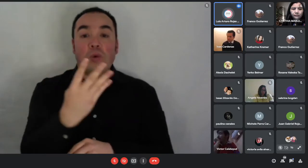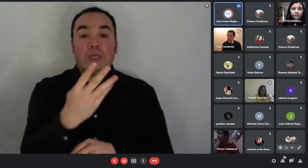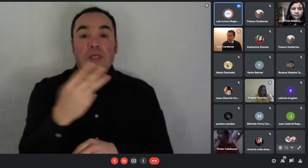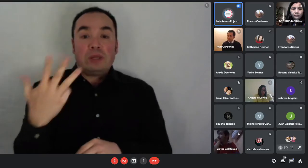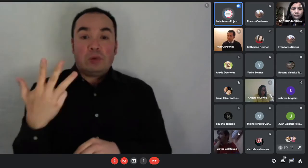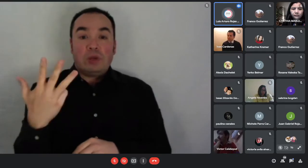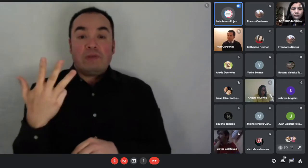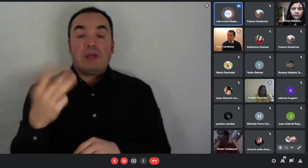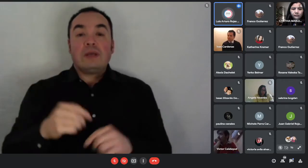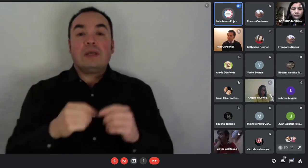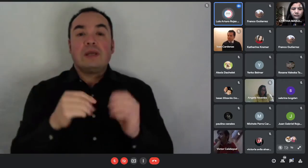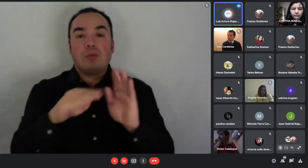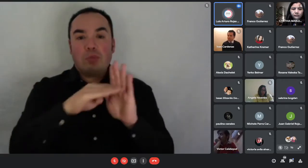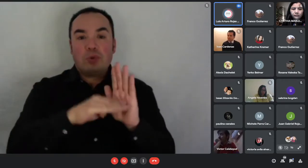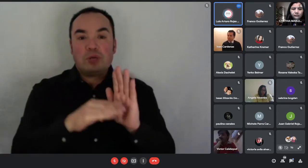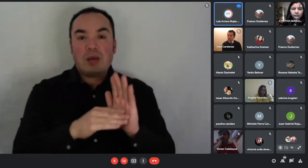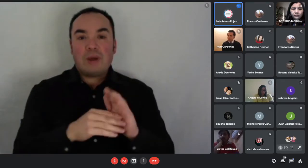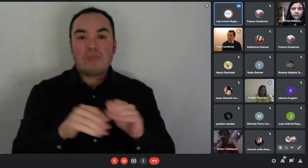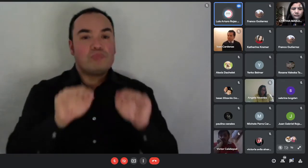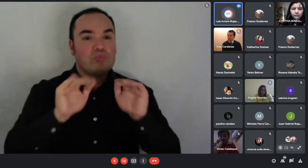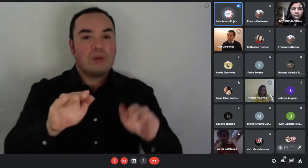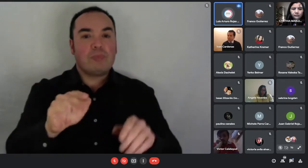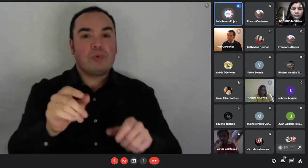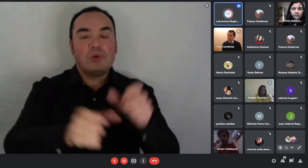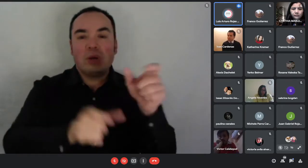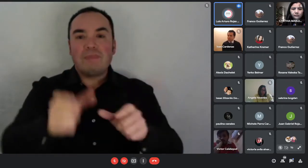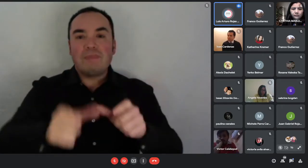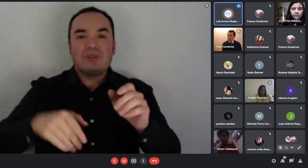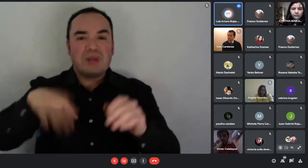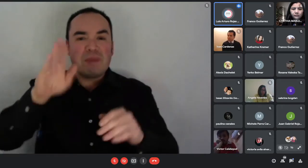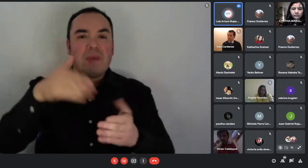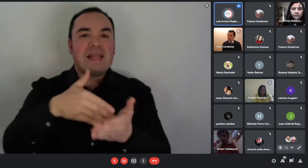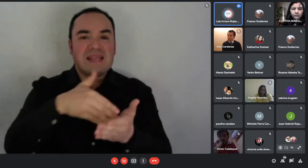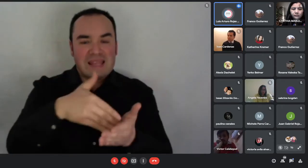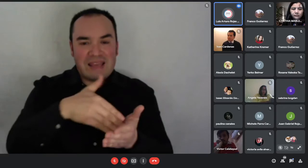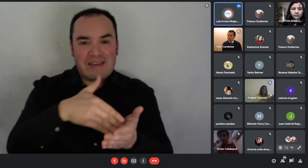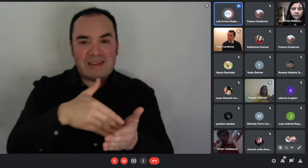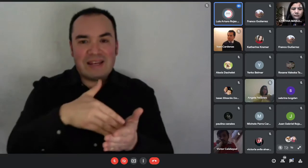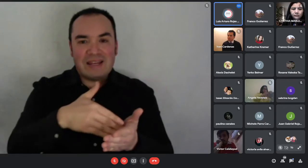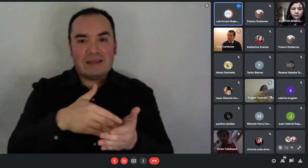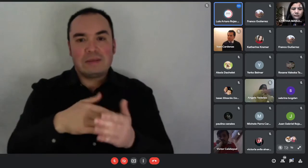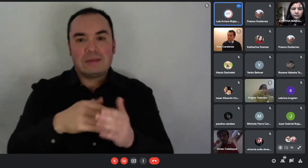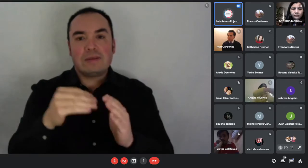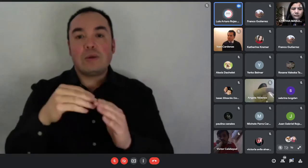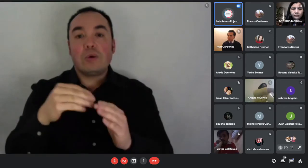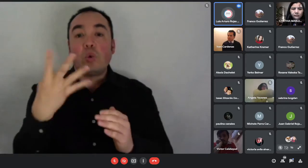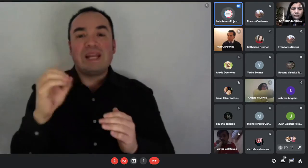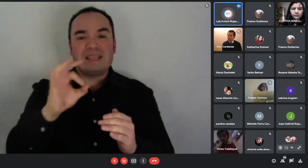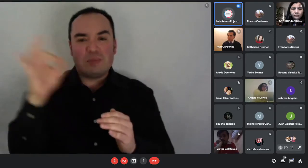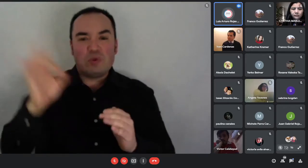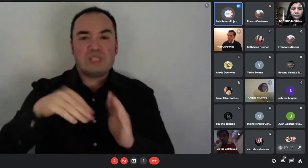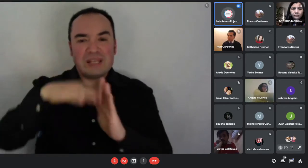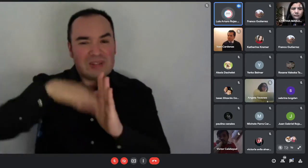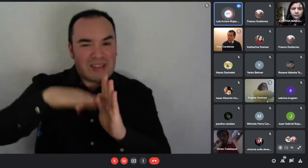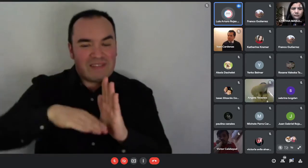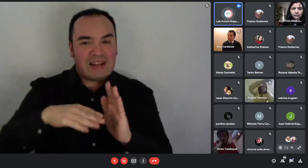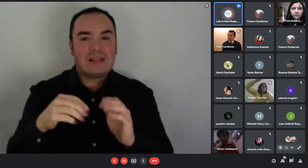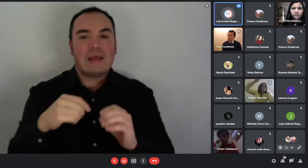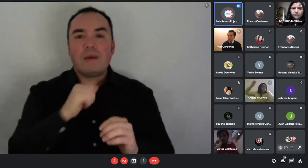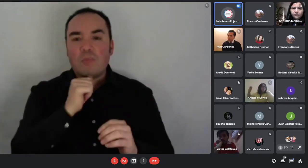preferentemente aquellos que están dentro del 40%, familias que no tienen una mayor capacidad de ahorro, por lo tanto, el ahorro mínimo son 10 unidades